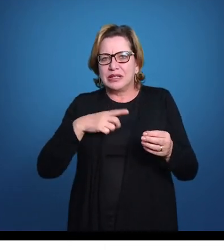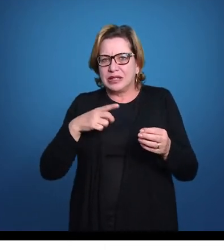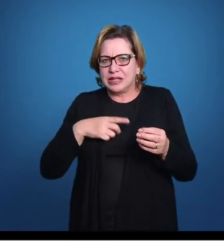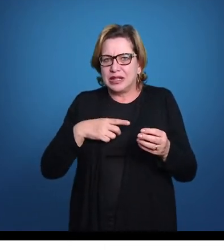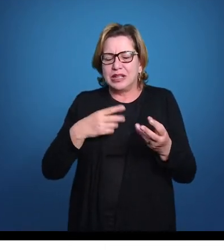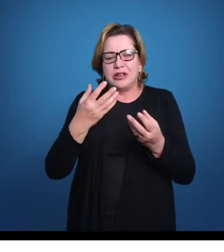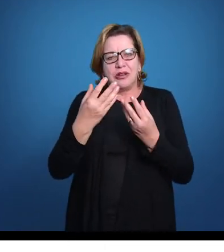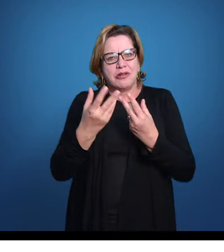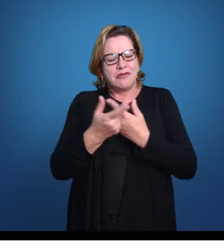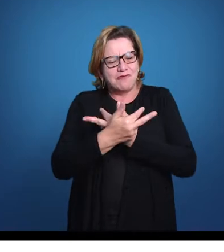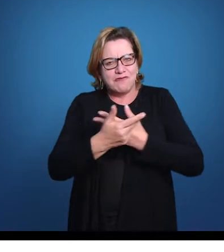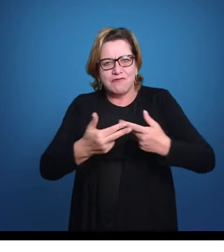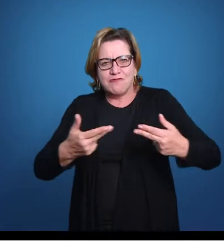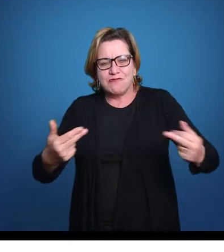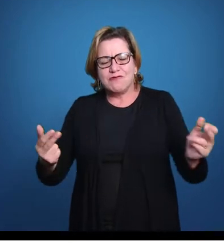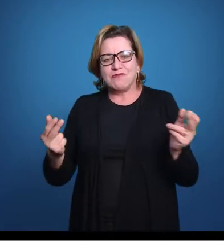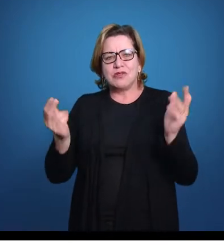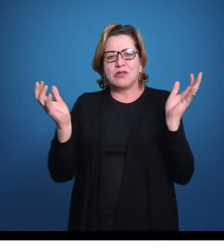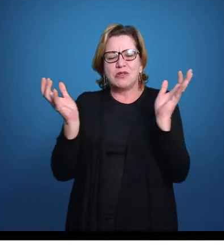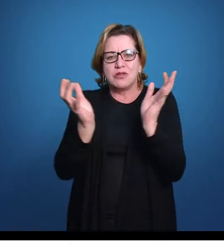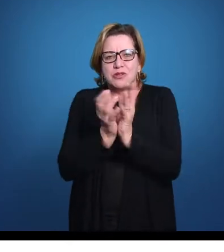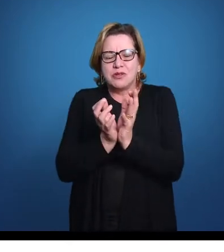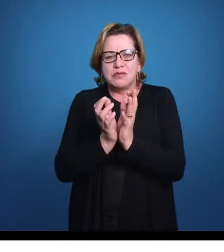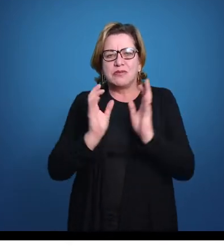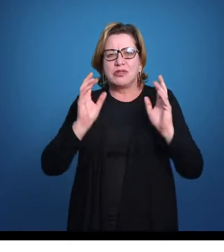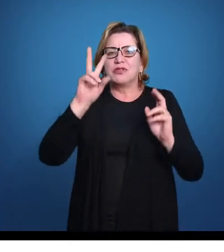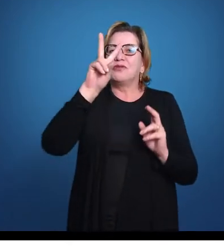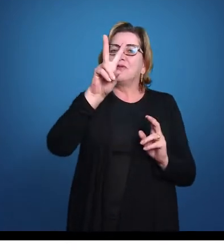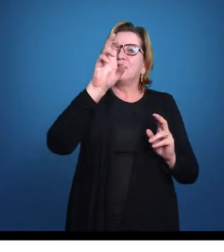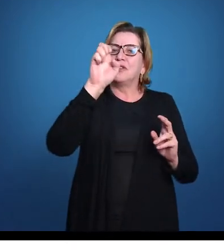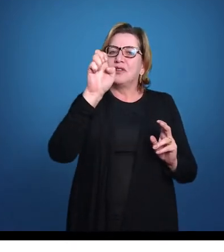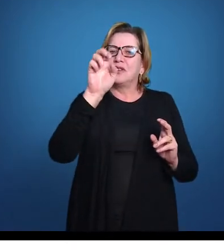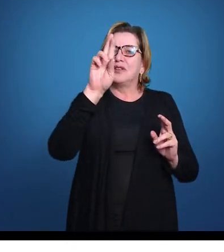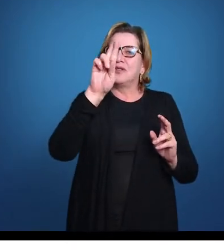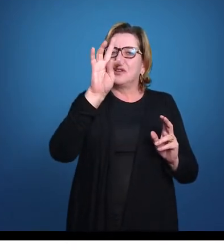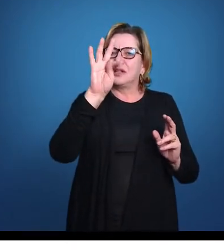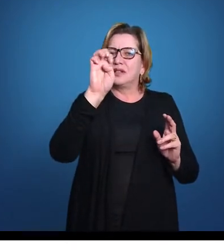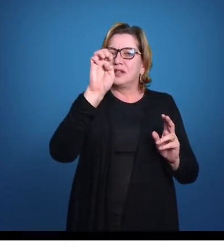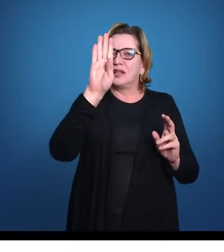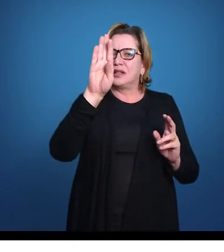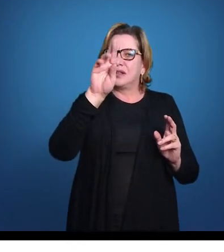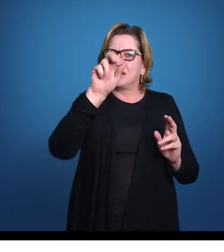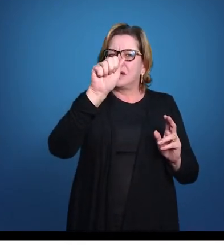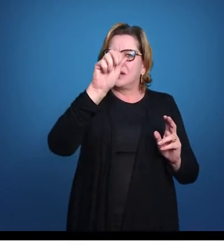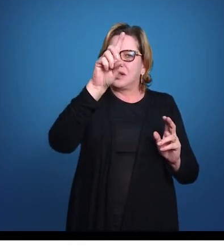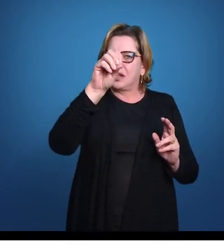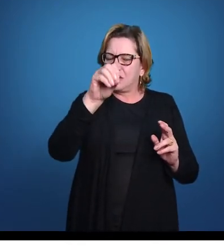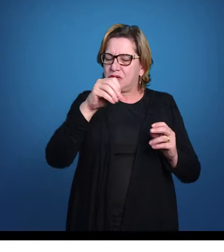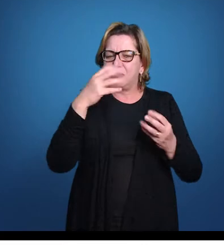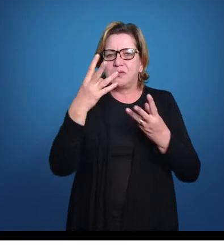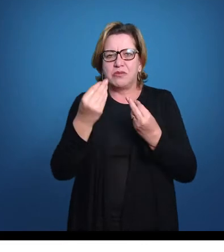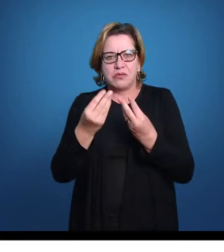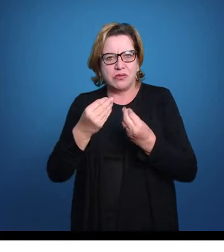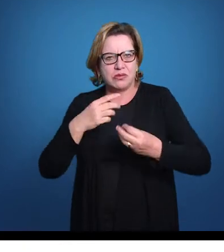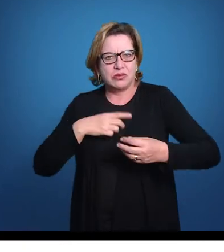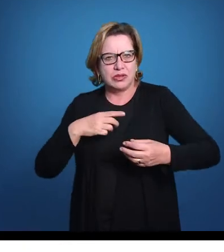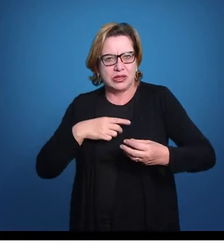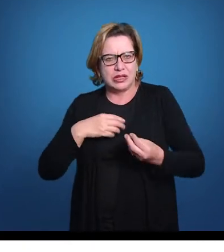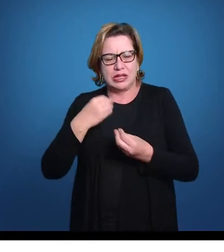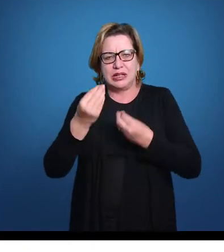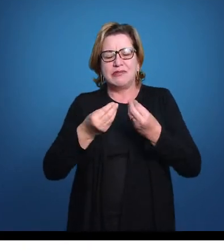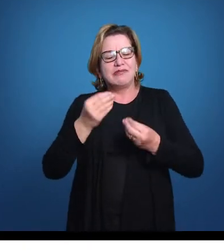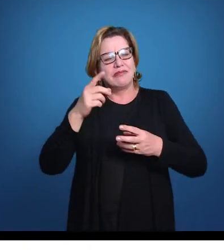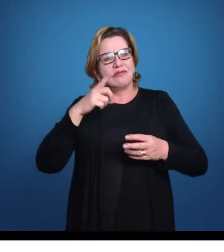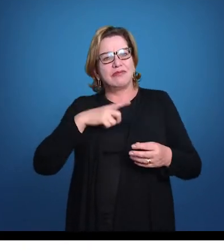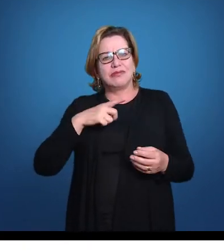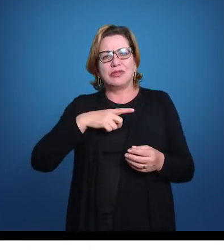e mais diversificado grupo de vertebrados. Mais da metade das espécies de vertebrados que existem no mundo fazem parte desse taxon aí chamado